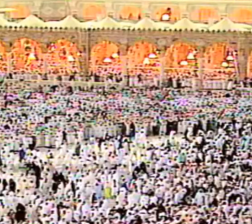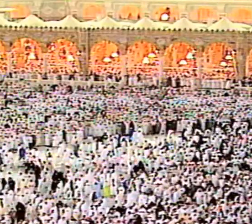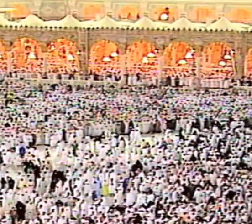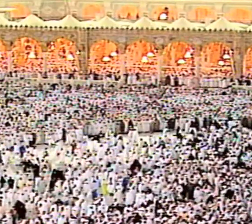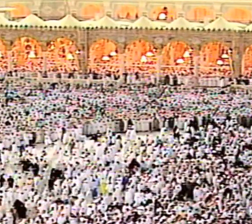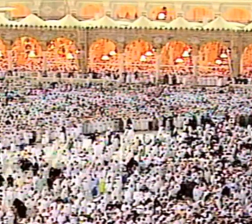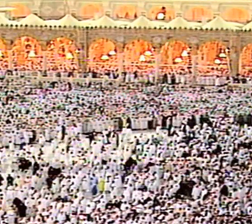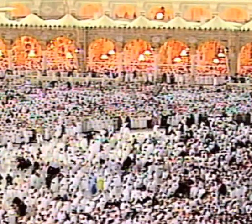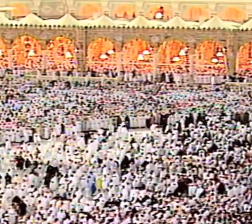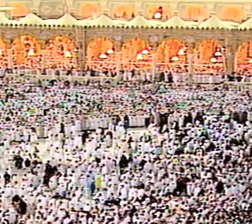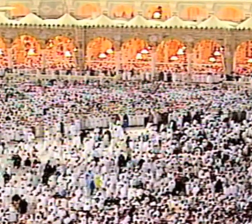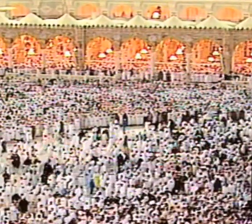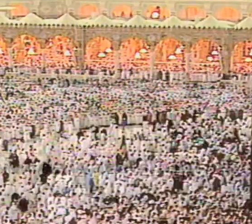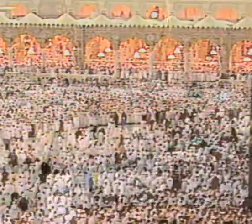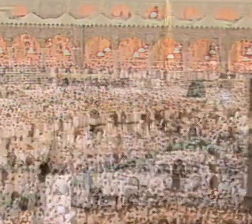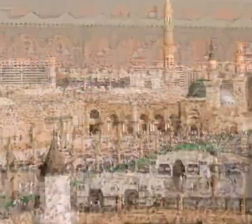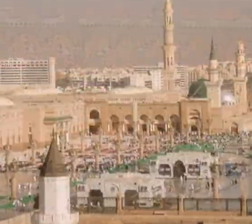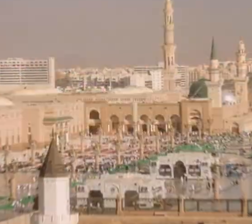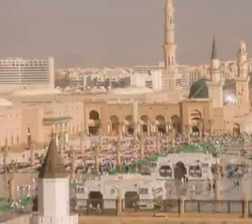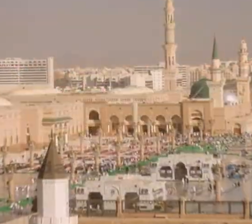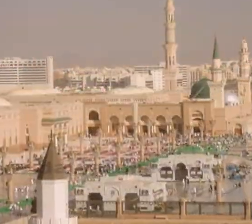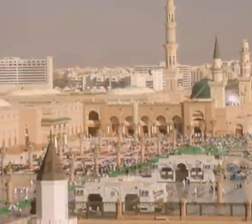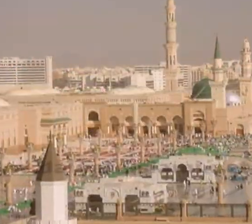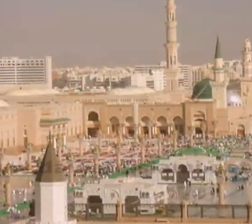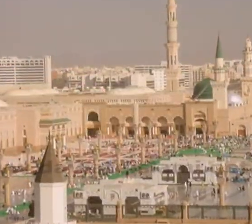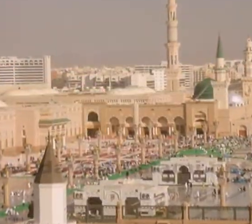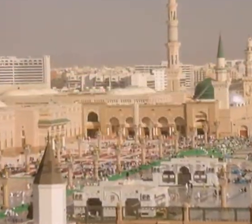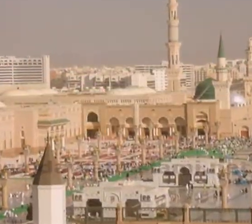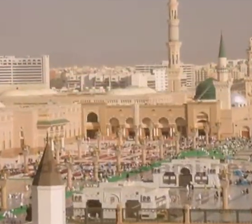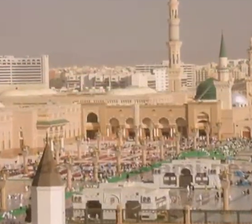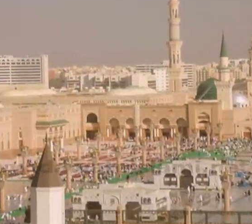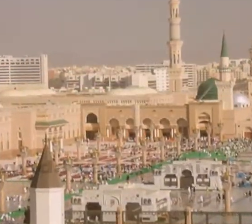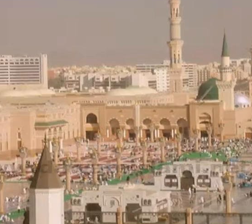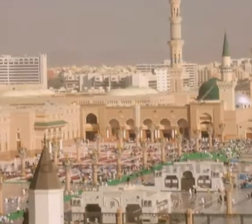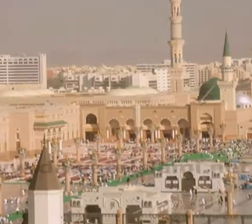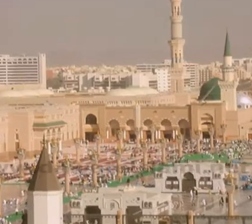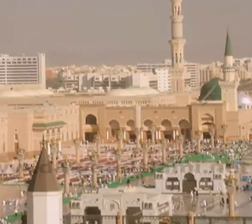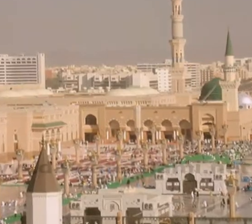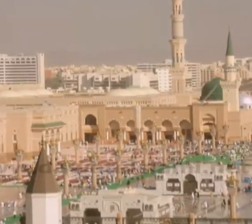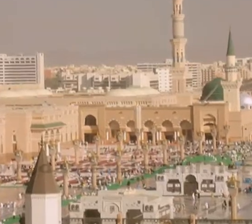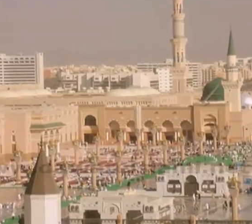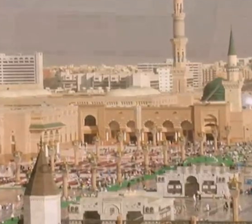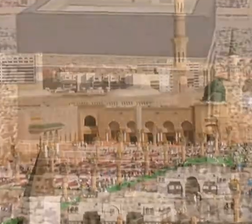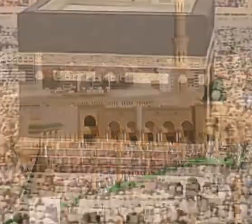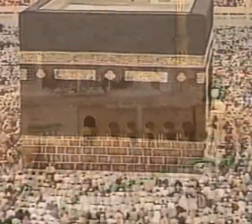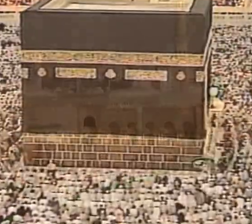الحمدللہ رب العالمین والصلاة والسلام علیہ سید المرسلین اما بعد